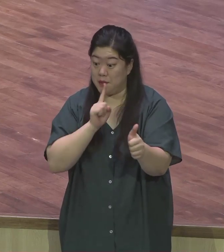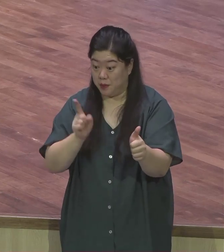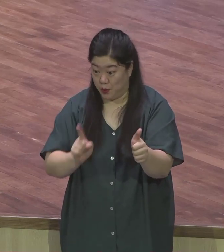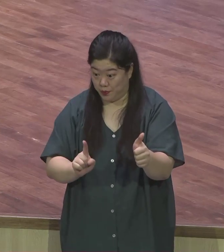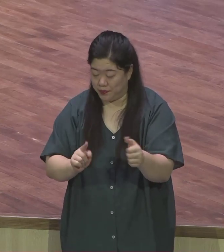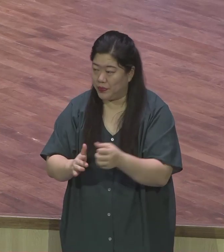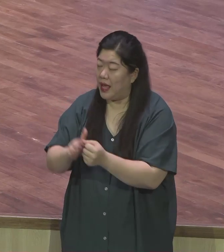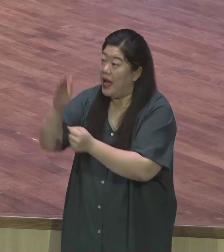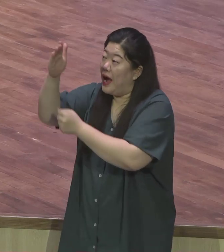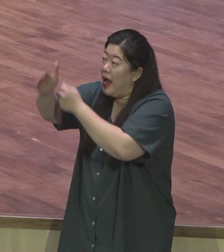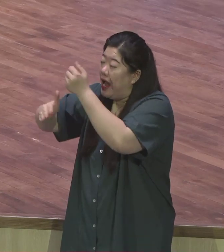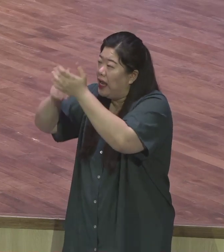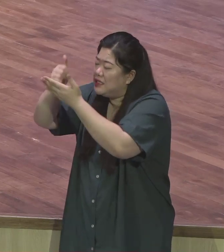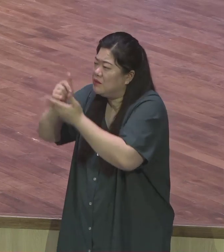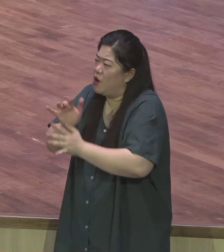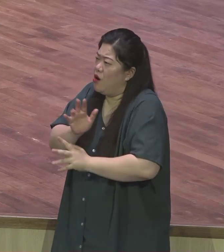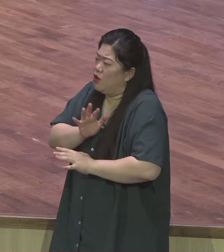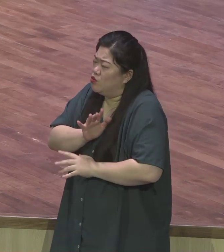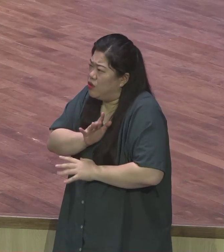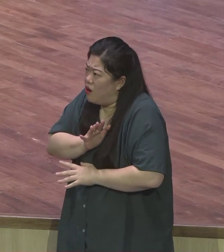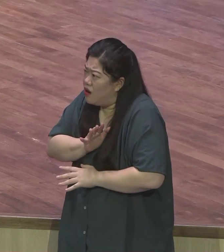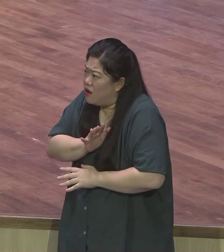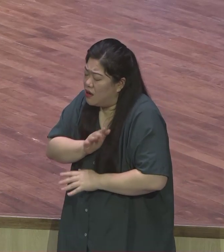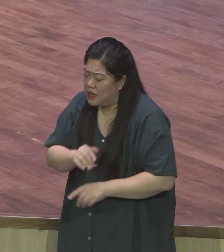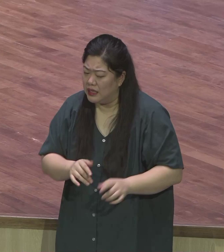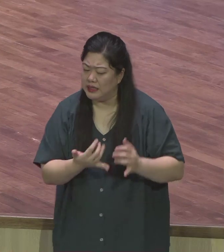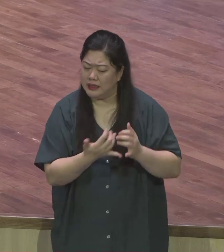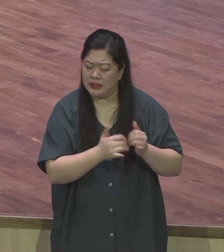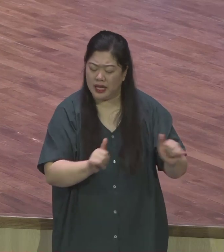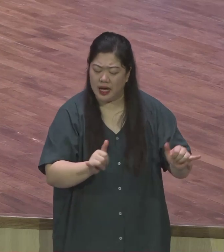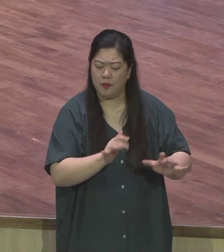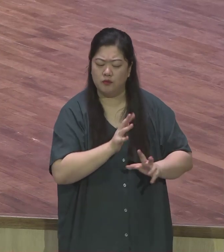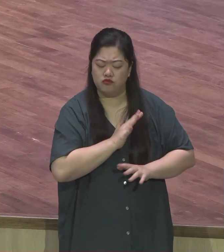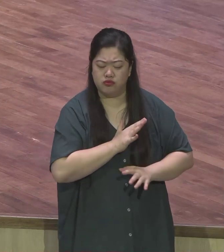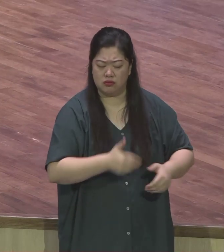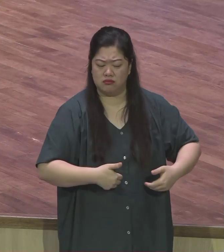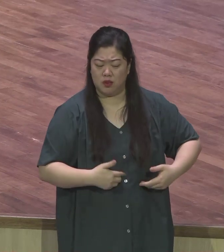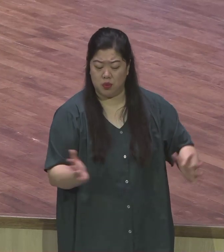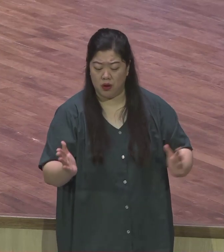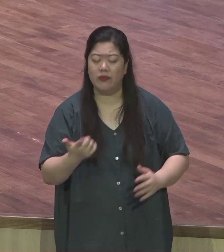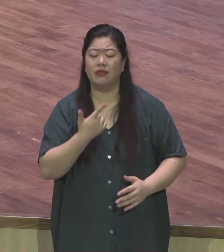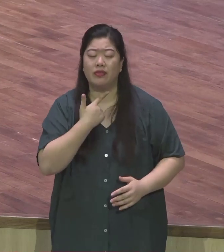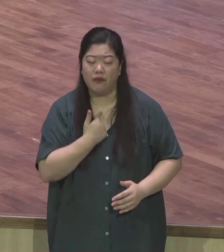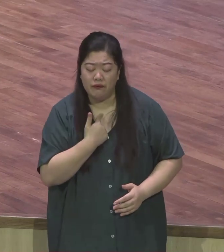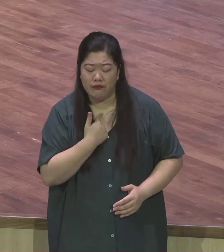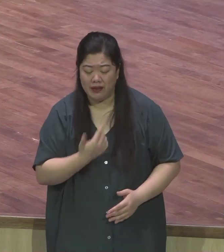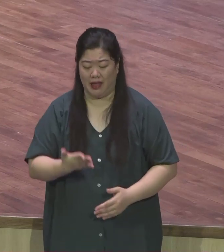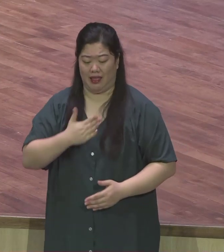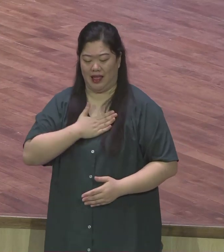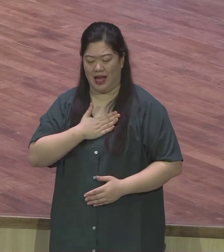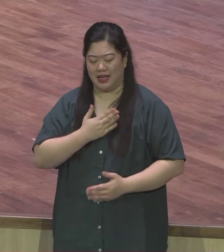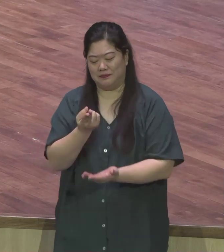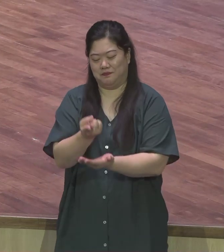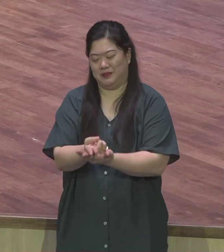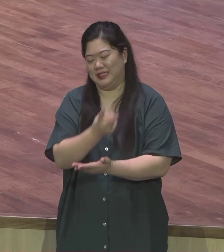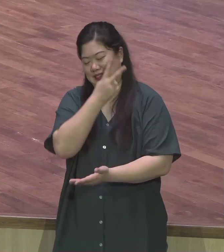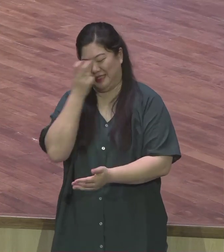인간을 두려워한 일이 없는 자가 여기 잠들었노라 그가 수많은 대적자들과 박해 속에서도